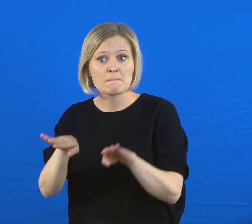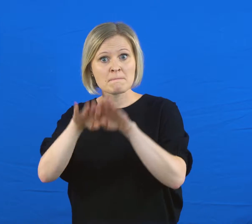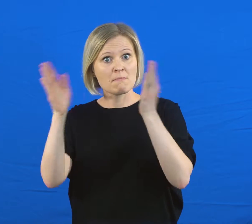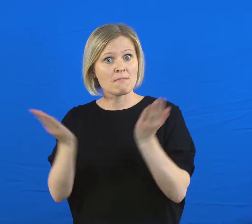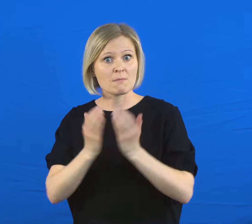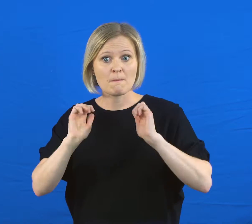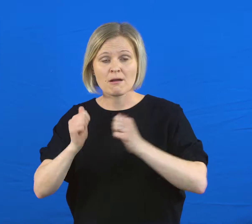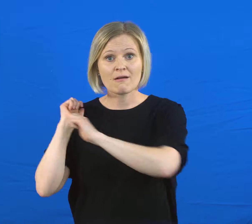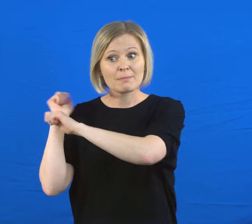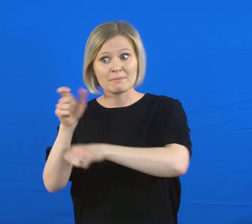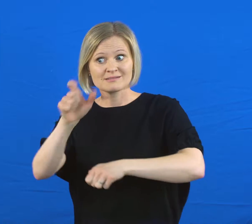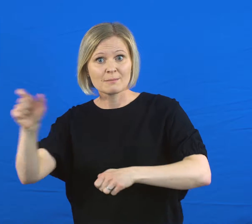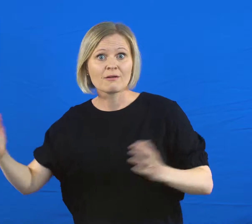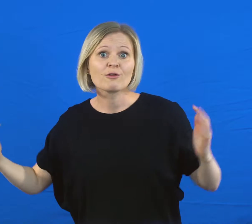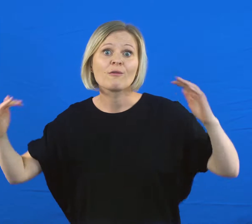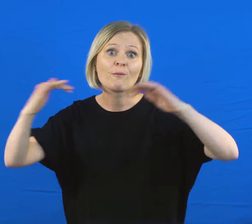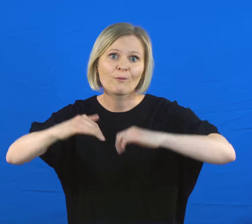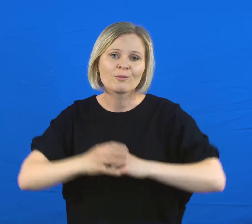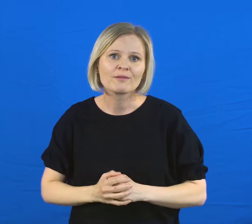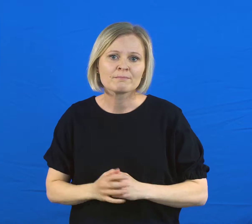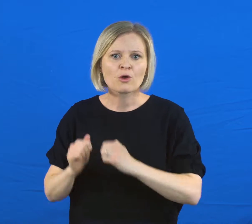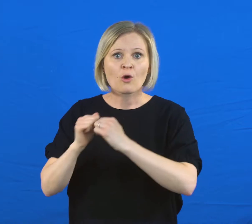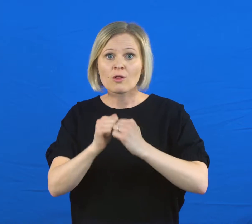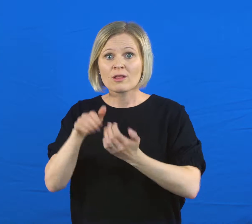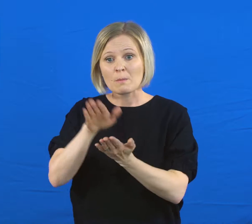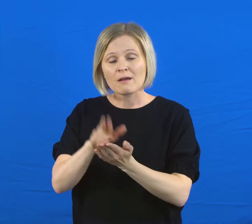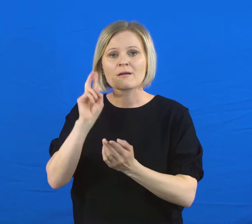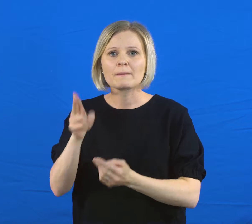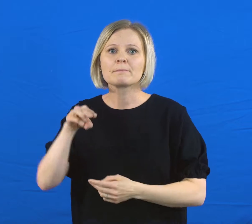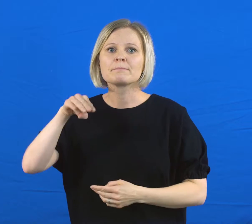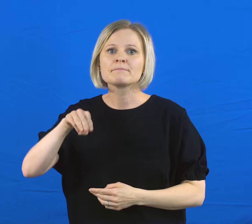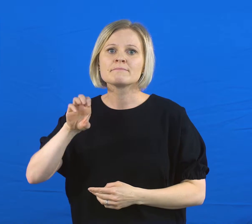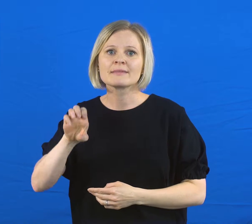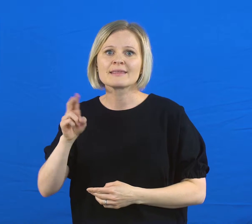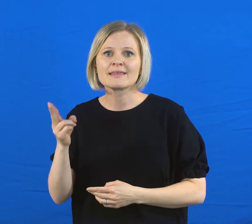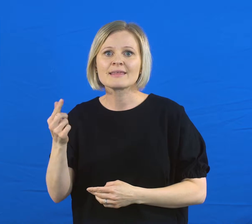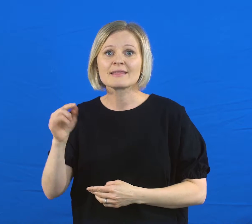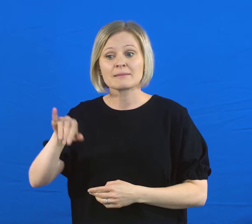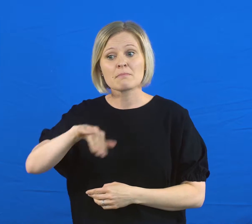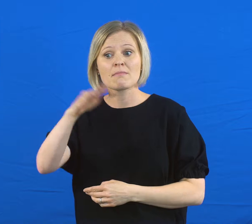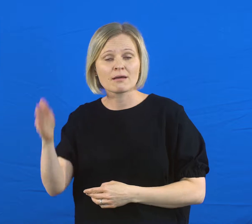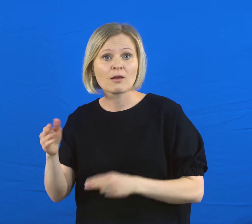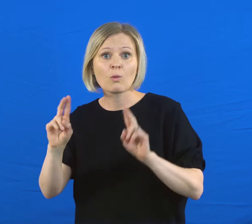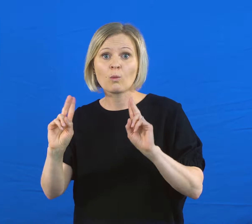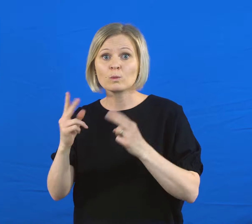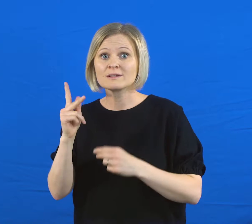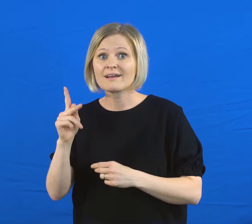Joensuuhun 29.6.–1.7. Ottelut pelataan Upouudella